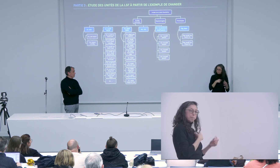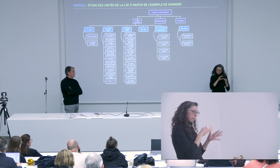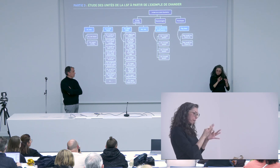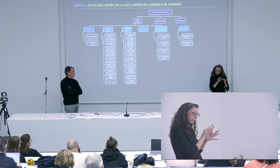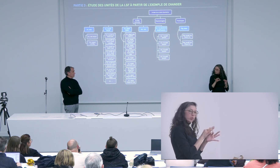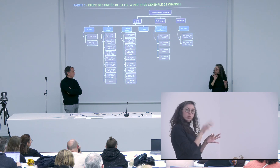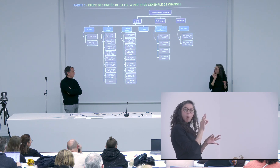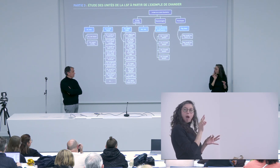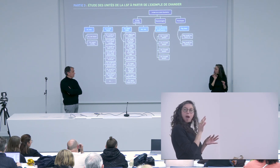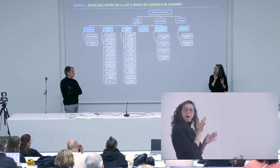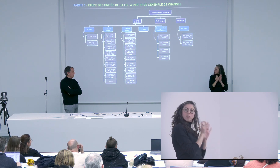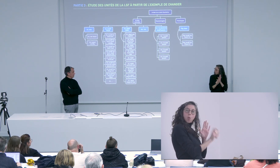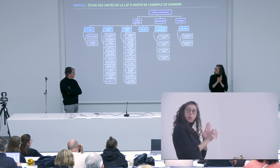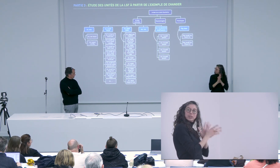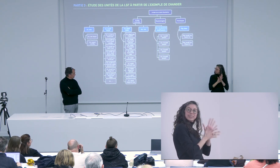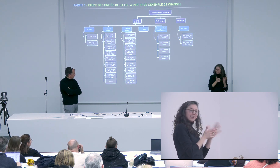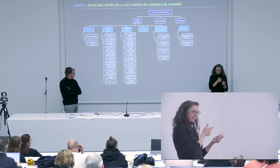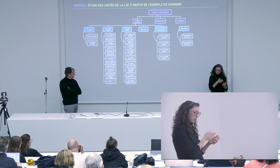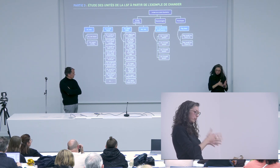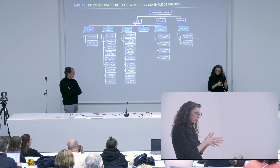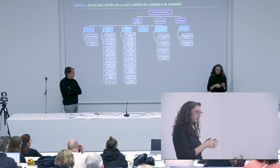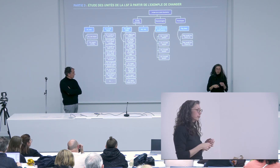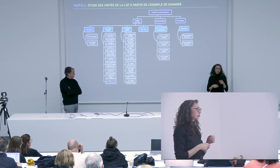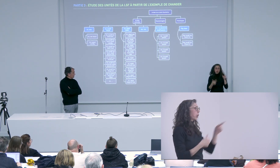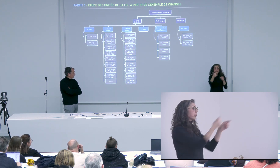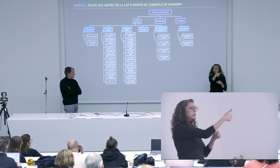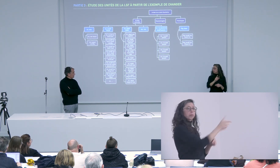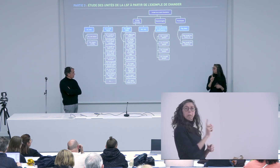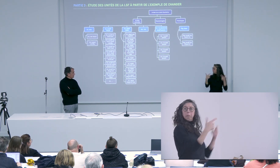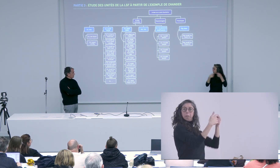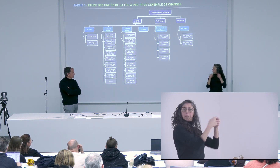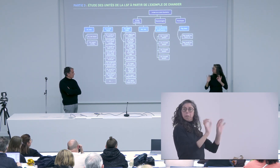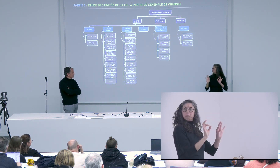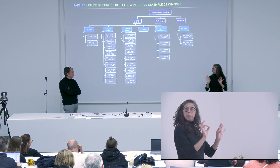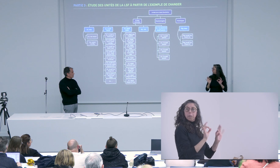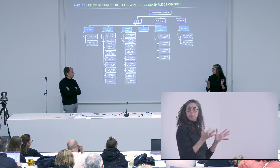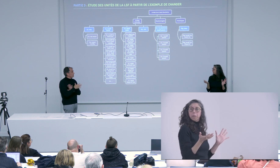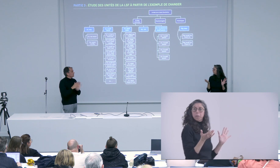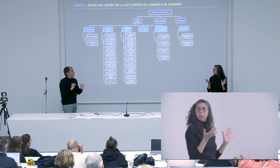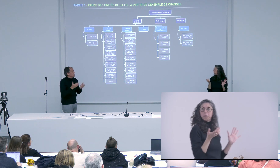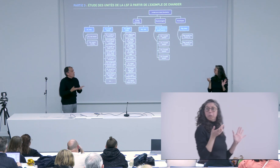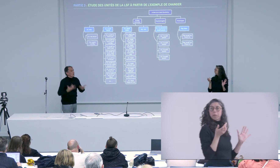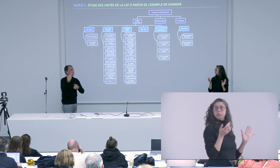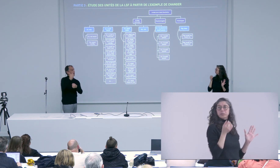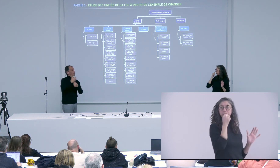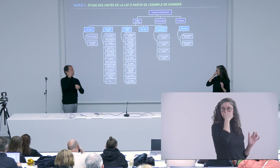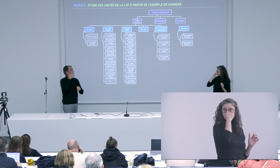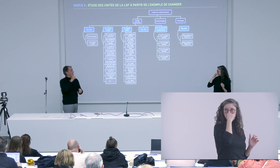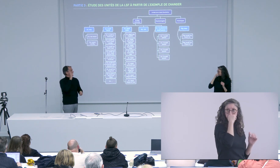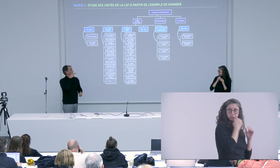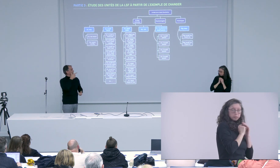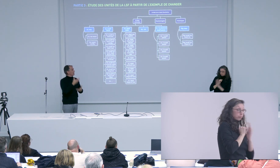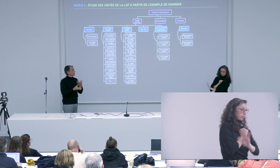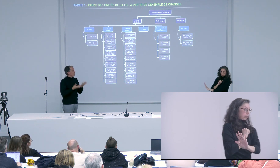discuter avec eux d'une autre manière je vais m'adapter à leur niveau s'ils me posent des questions donc je vais adapter mes signes eux ne s'adaptaient pas entre eux ils ne s'adaptaient pas